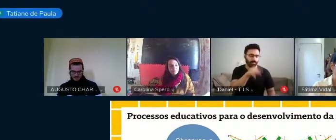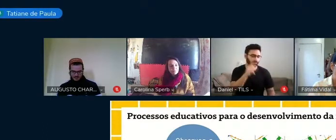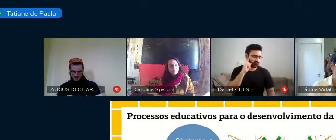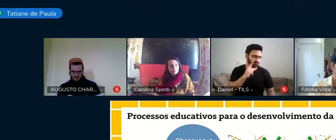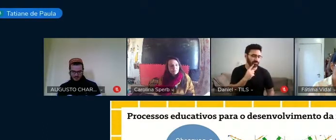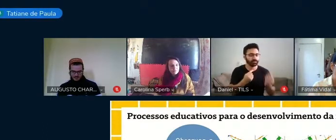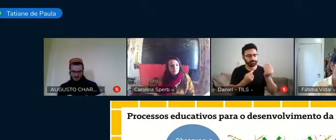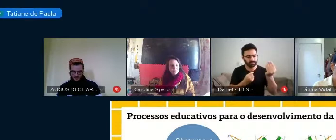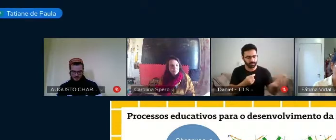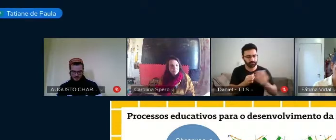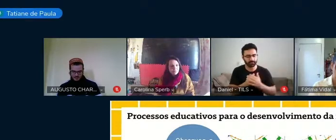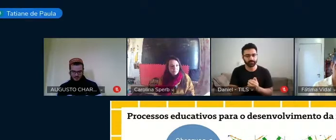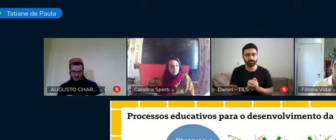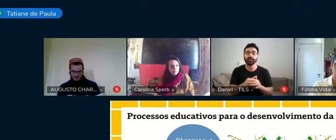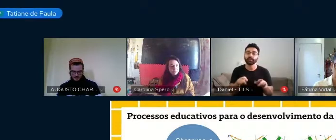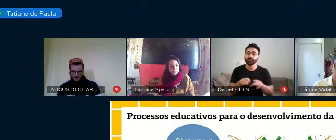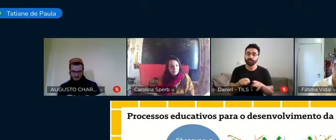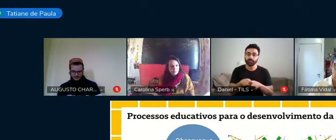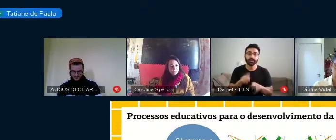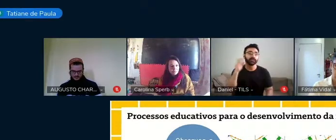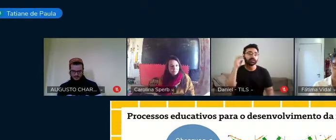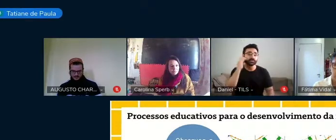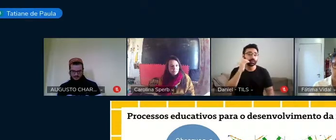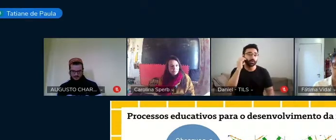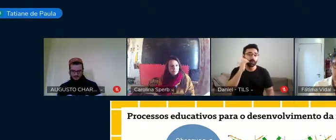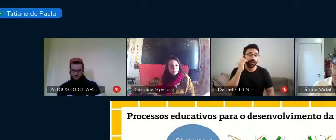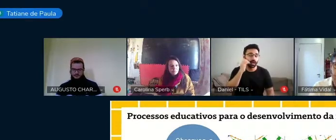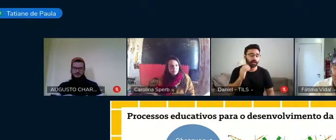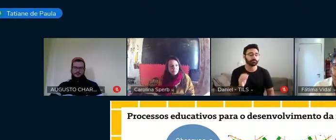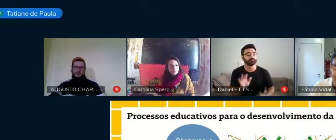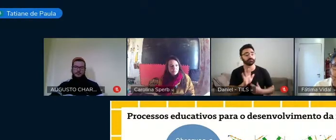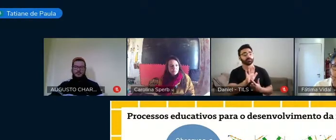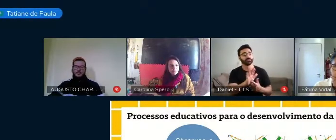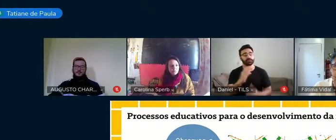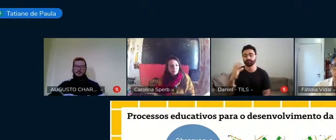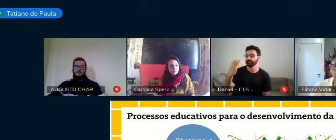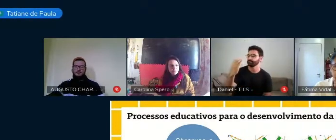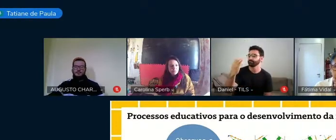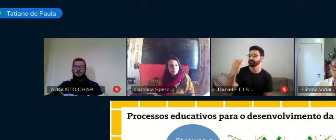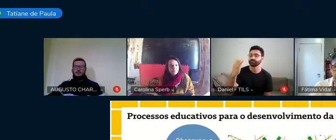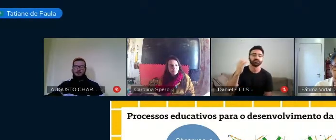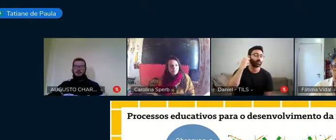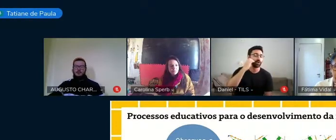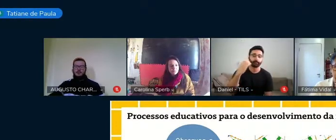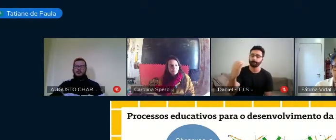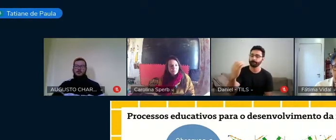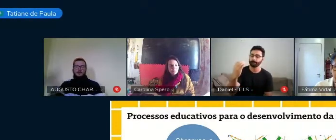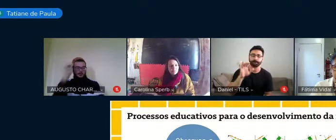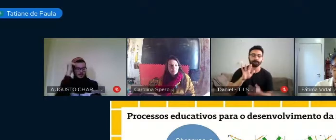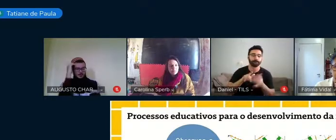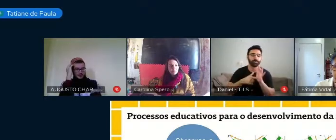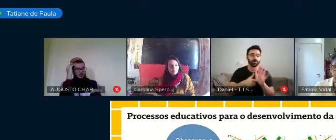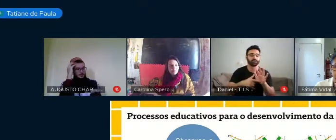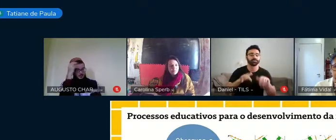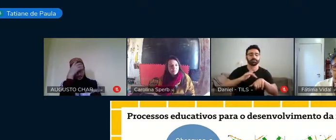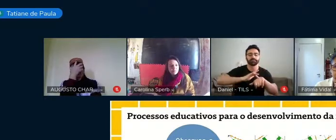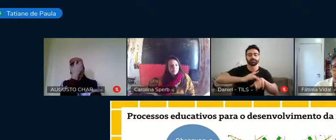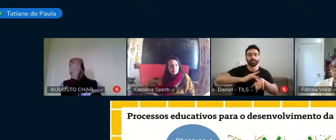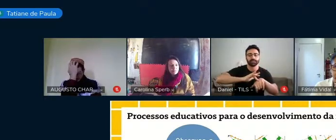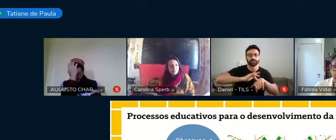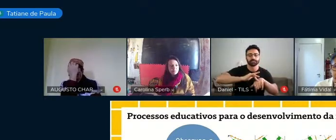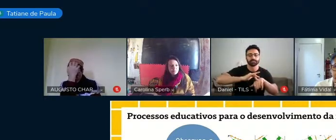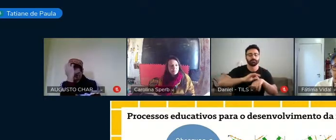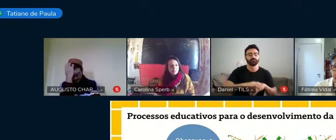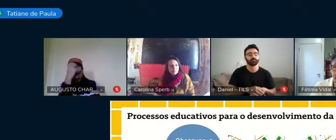levei o celular e ela ficou assistindo o vídeo da música e ao mesmo tempo que ela assistia o vídeo, ela